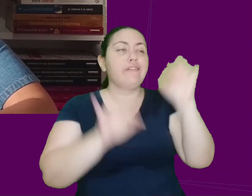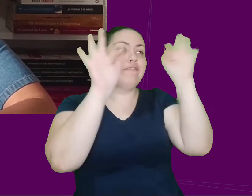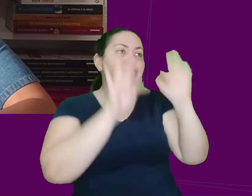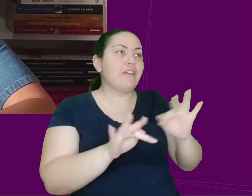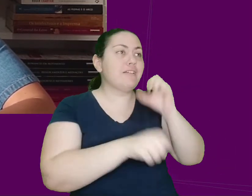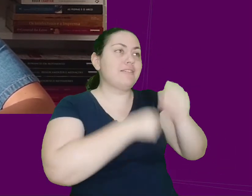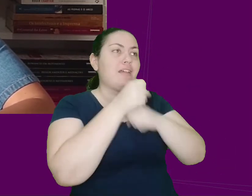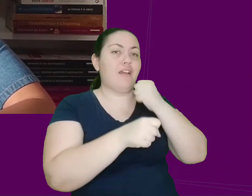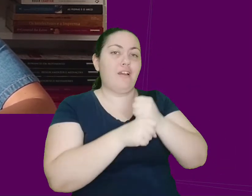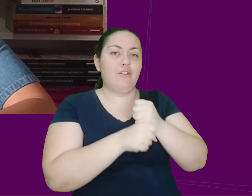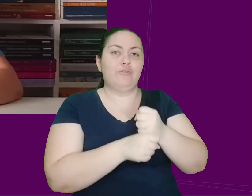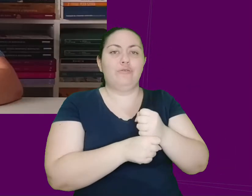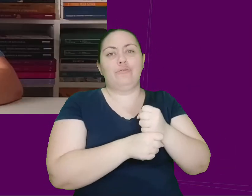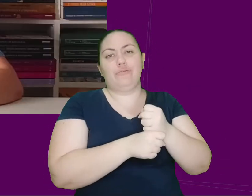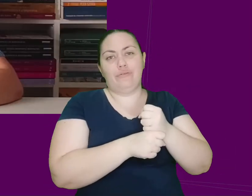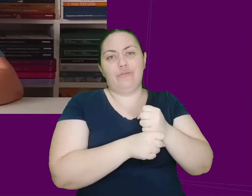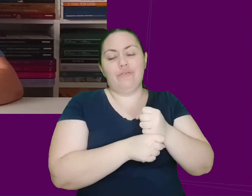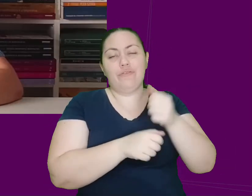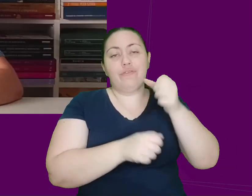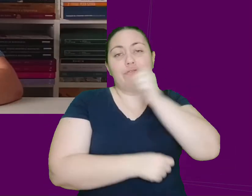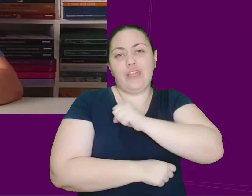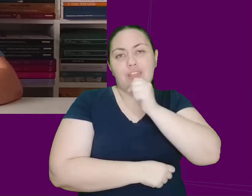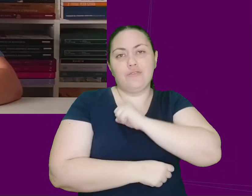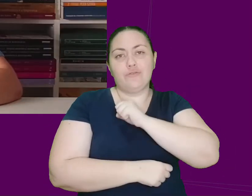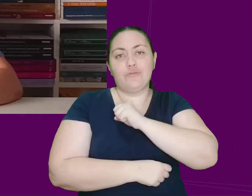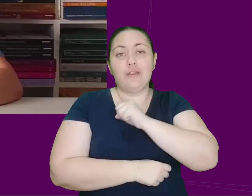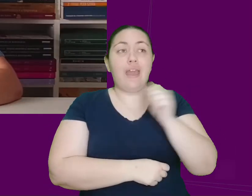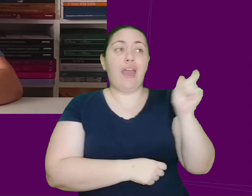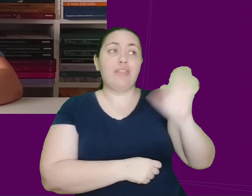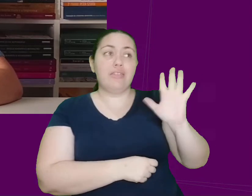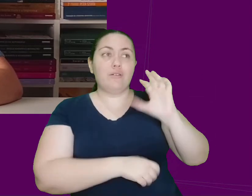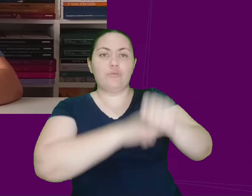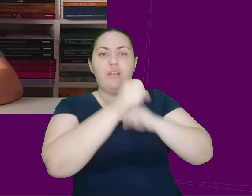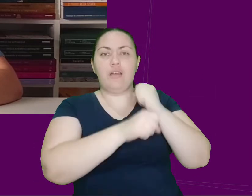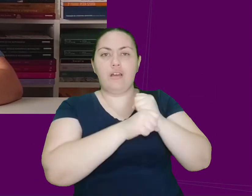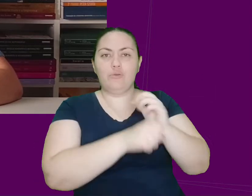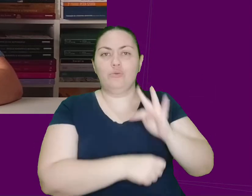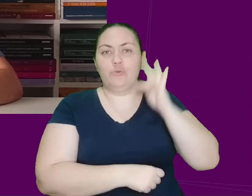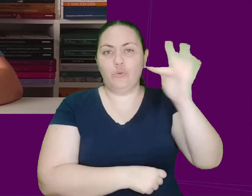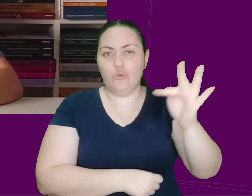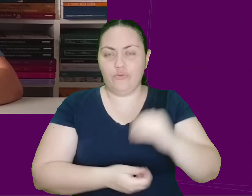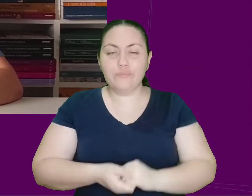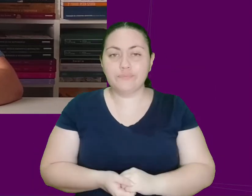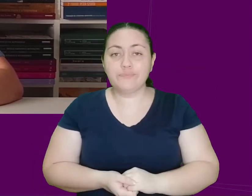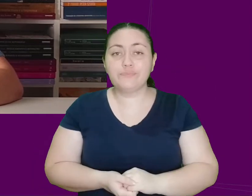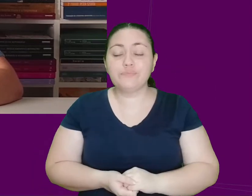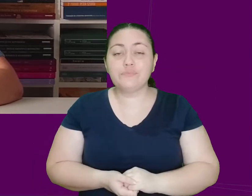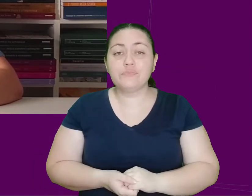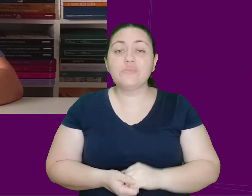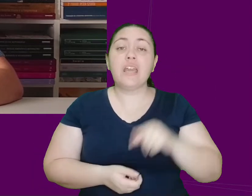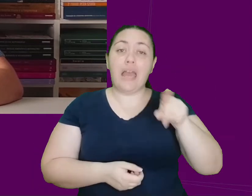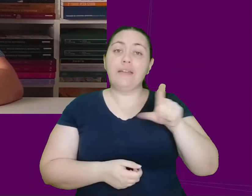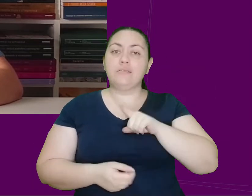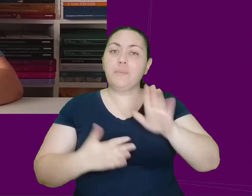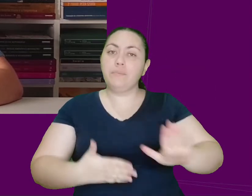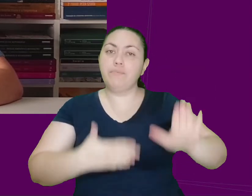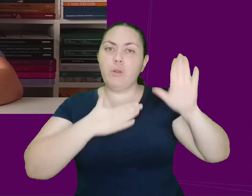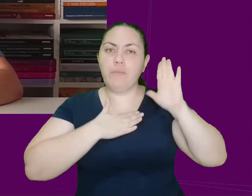Adeus Ano Novo. E é nesse instante que Marcelo faz uma promessa para ele mesmo. Caso não voltasse a andar, ele iria se matar.